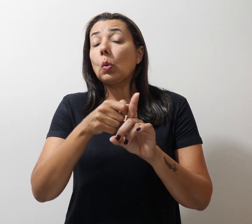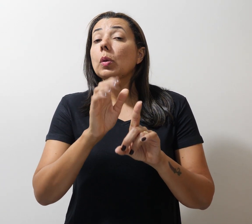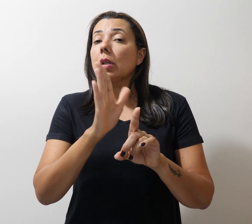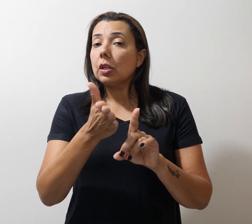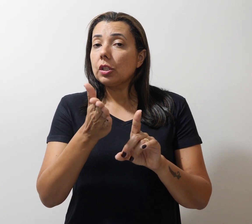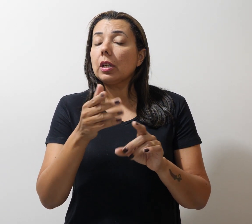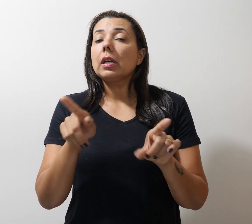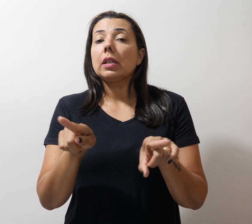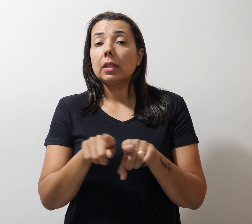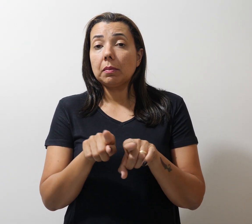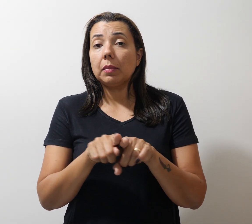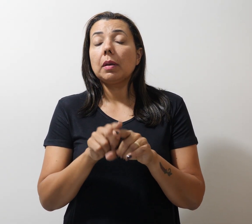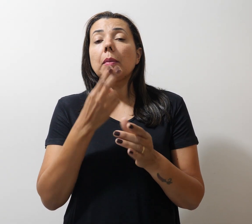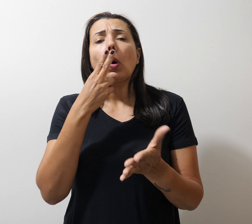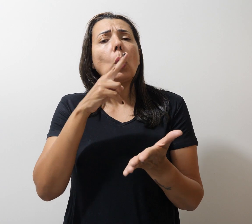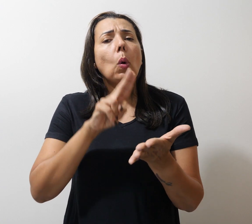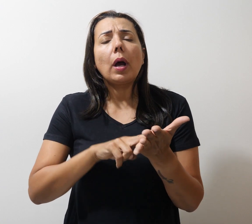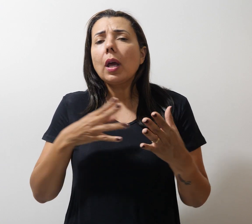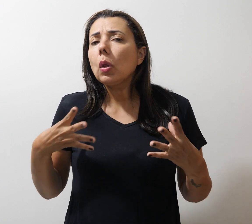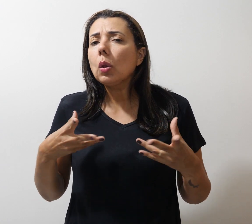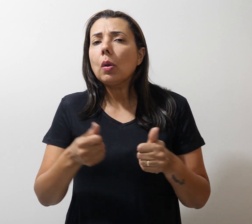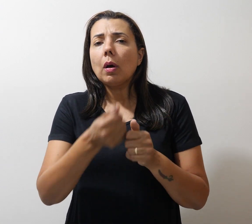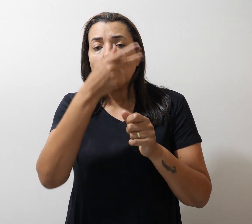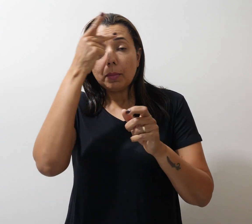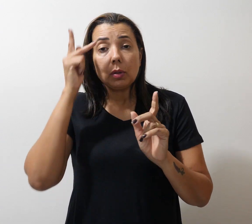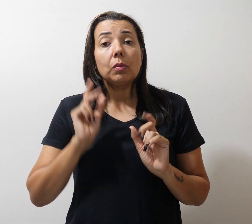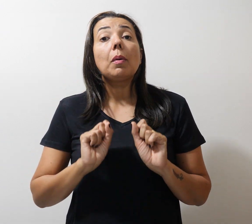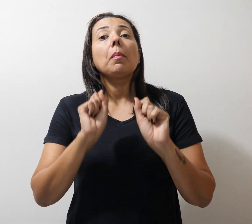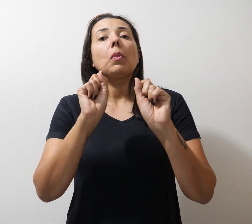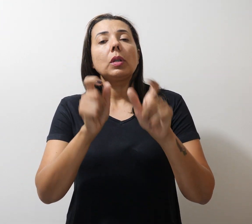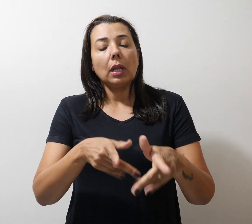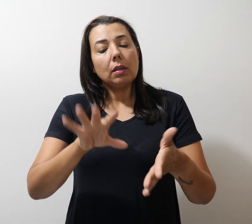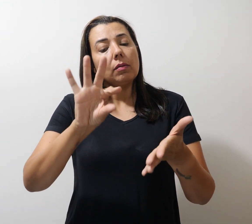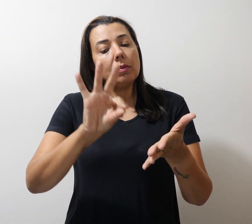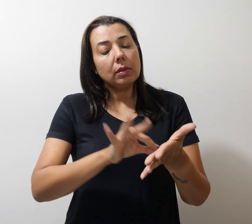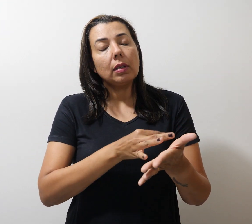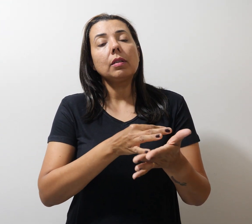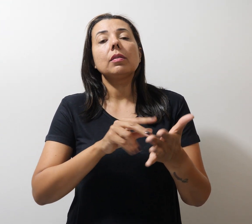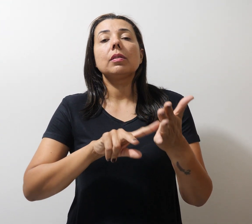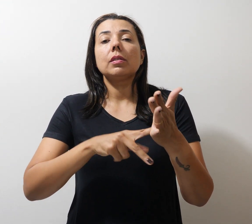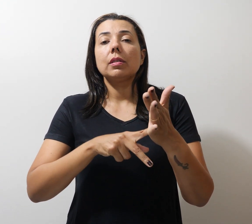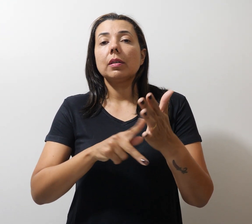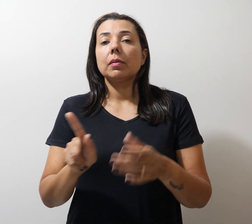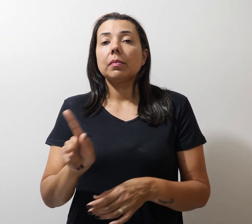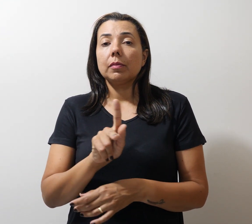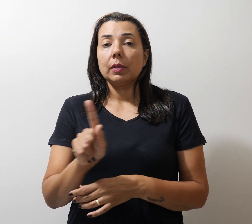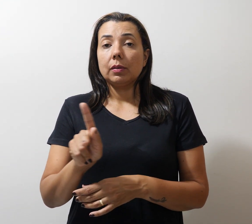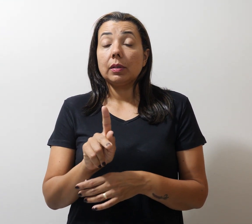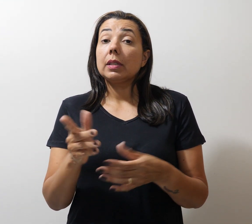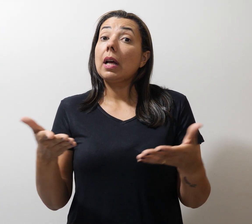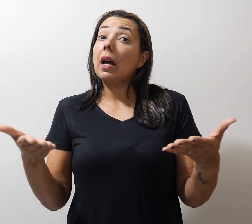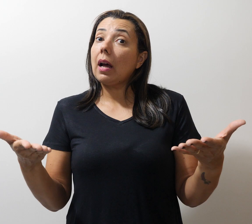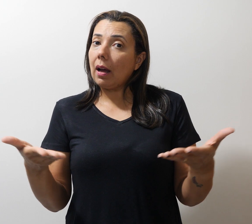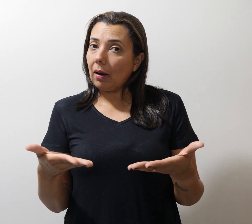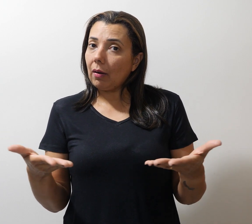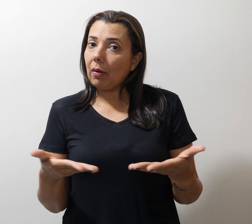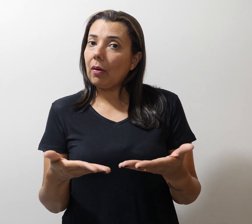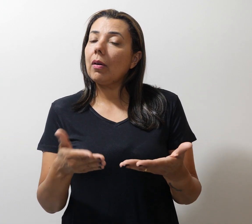correios para todos os aposentados filiados ao SimproDF. Agora, a versão também